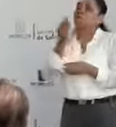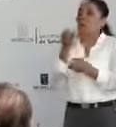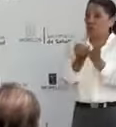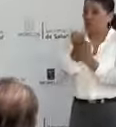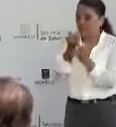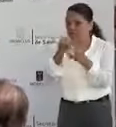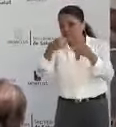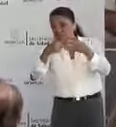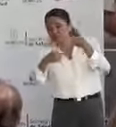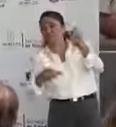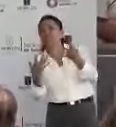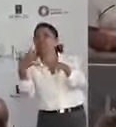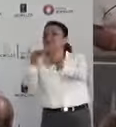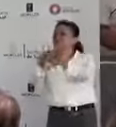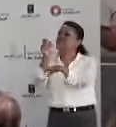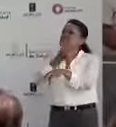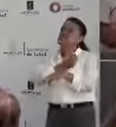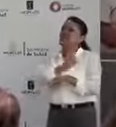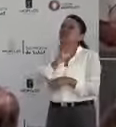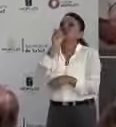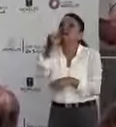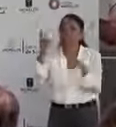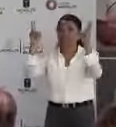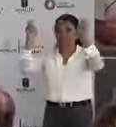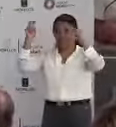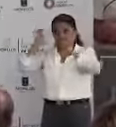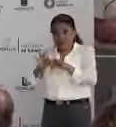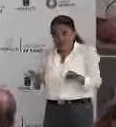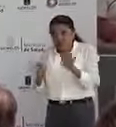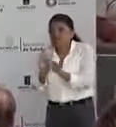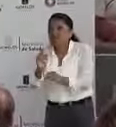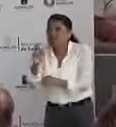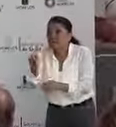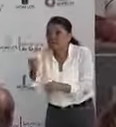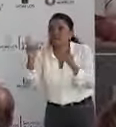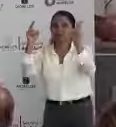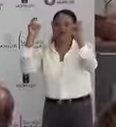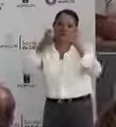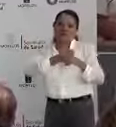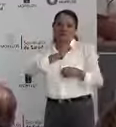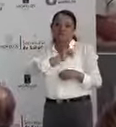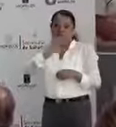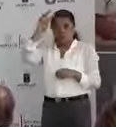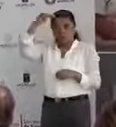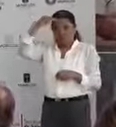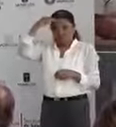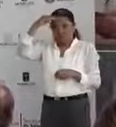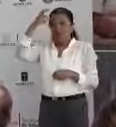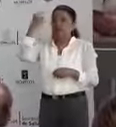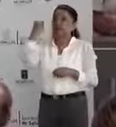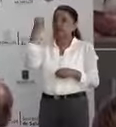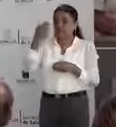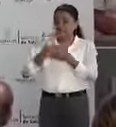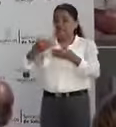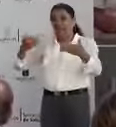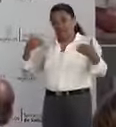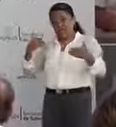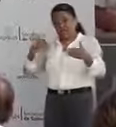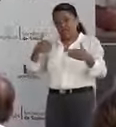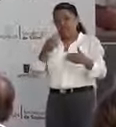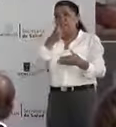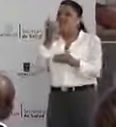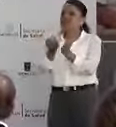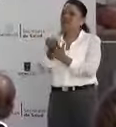De grado de salud, déjenme decirles que uno de los temas más importantes es el tema de la salud mental. De hecho, anteriormente la definición de salud